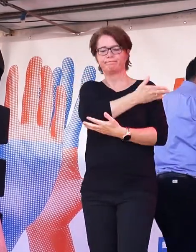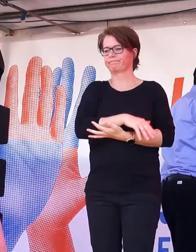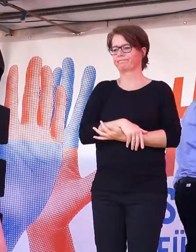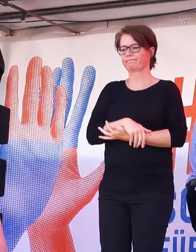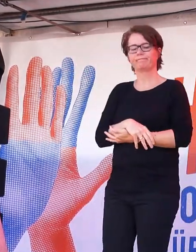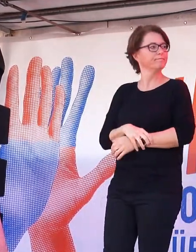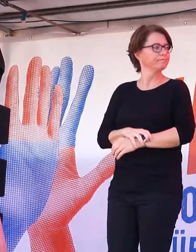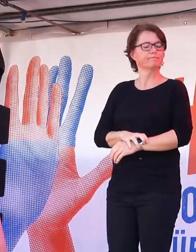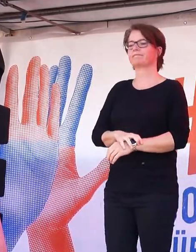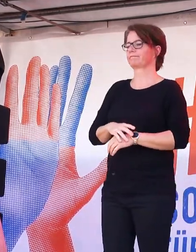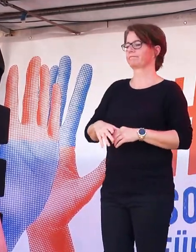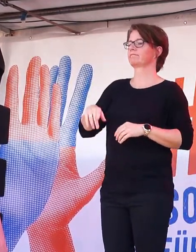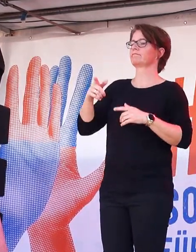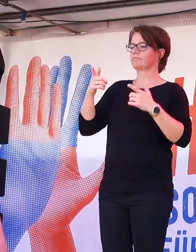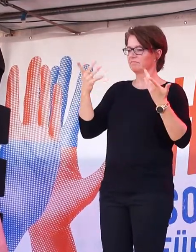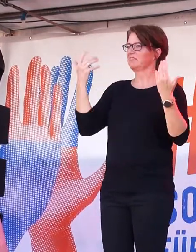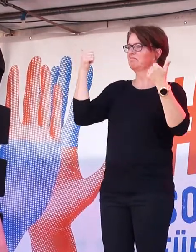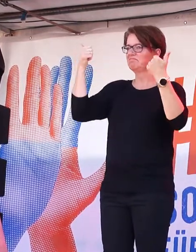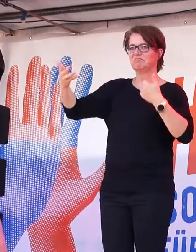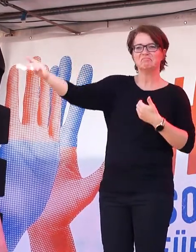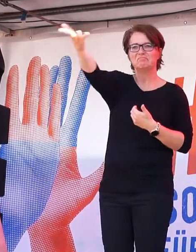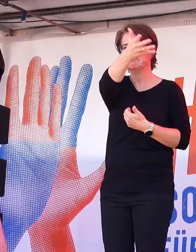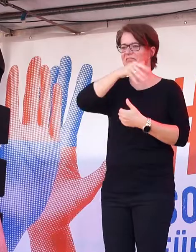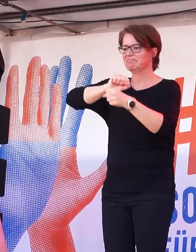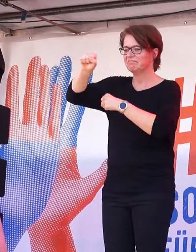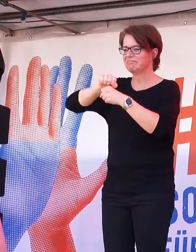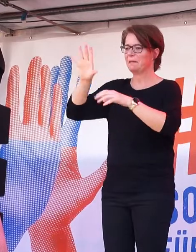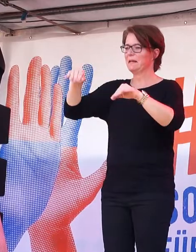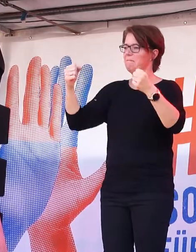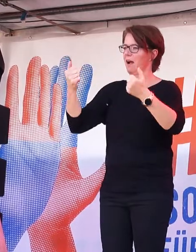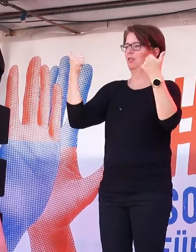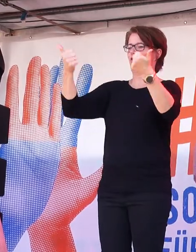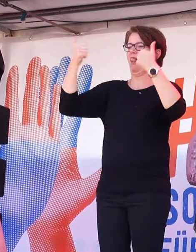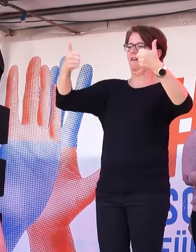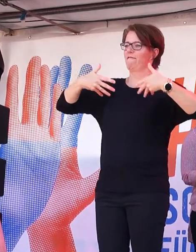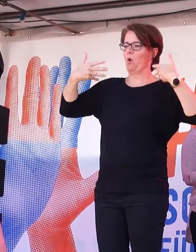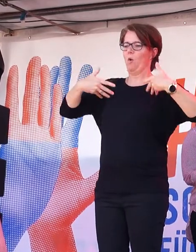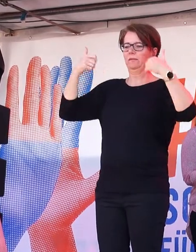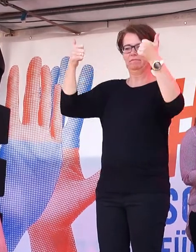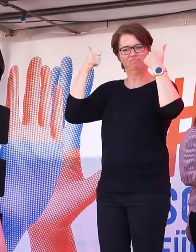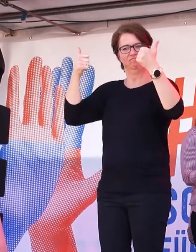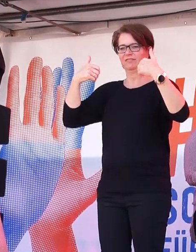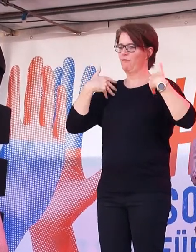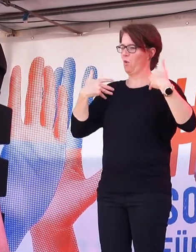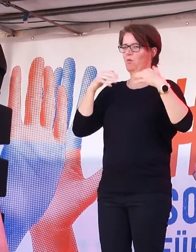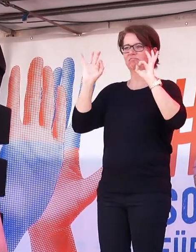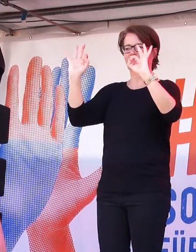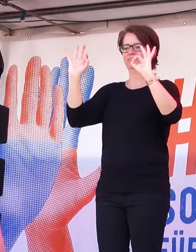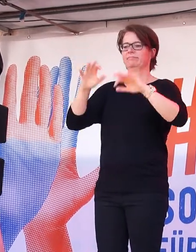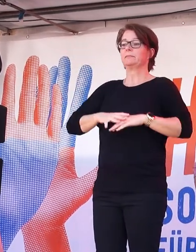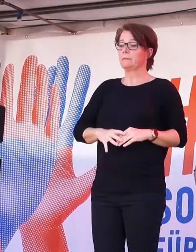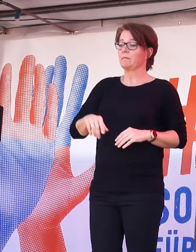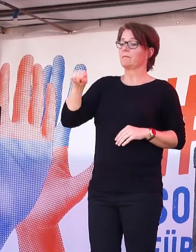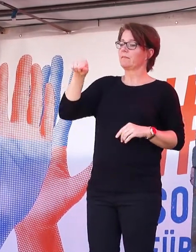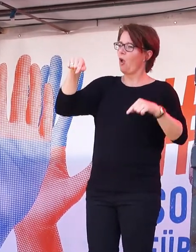Liebe Mitstreiterinnen und Mitstreiter, ich freue mich außerordentlich, dass ich hier heute bei dieser so